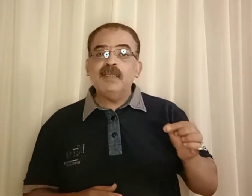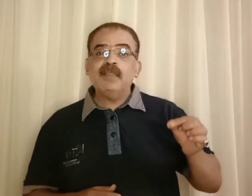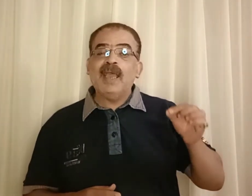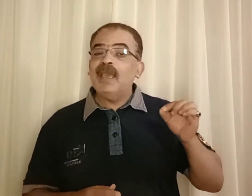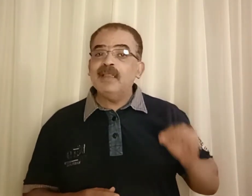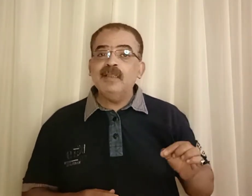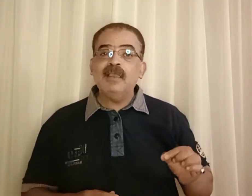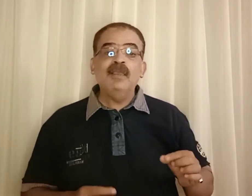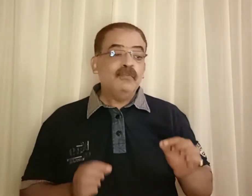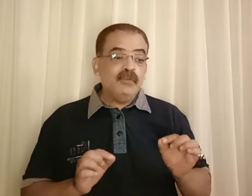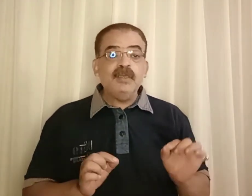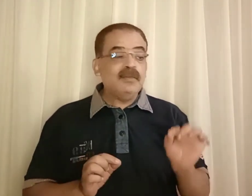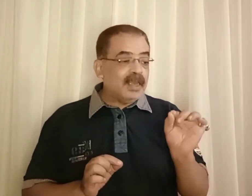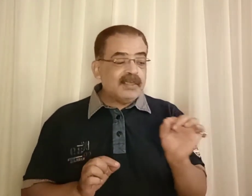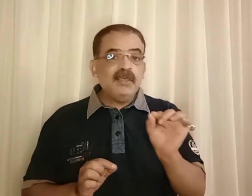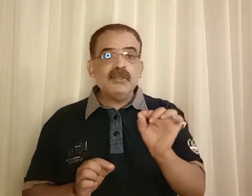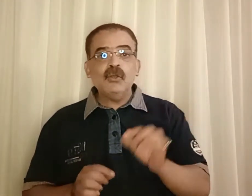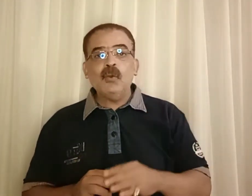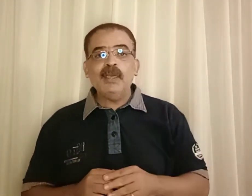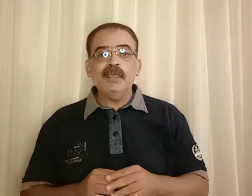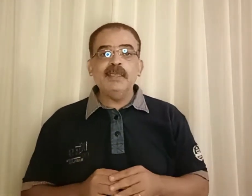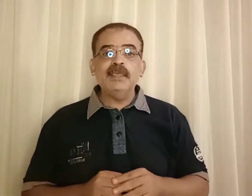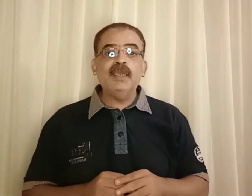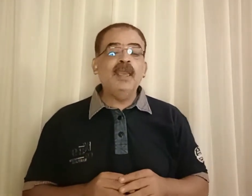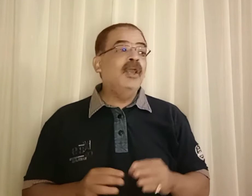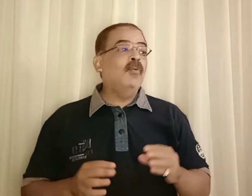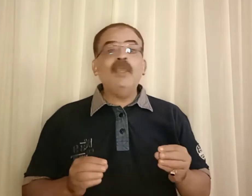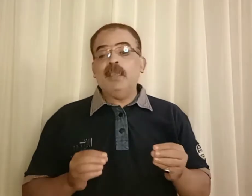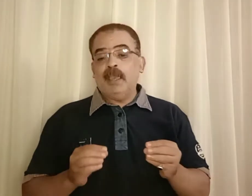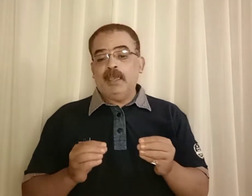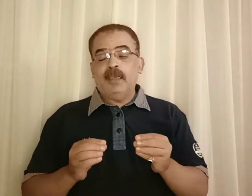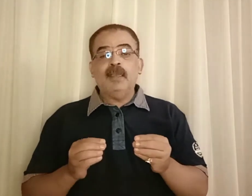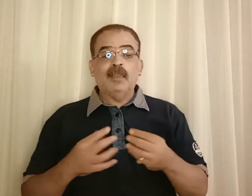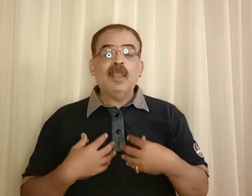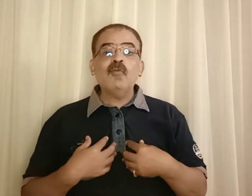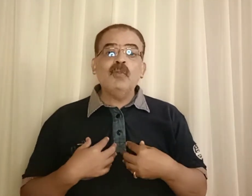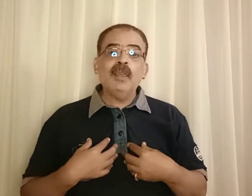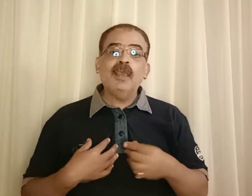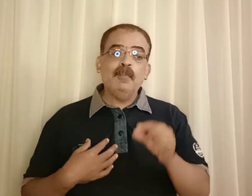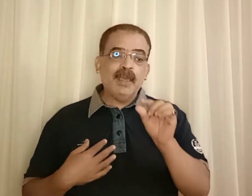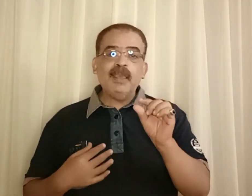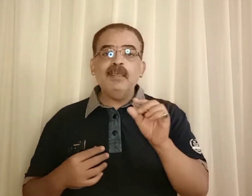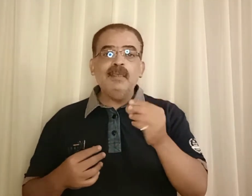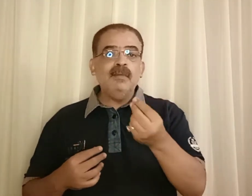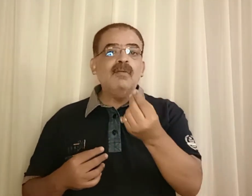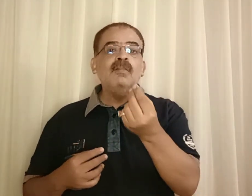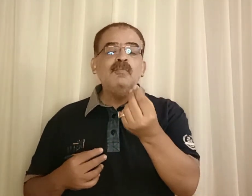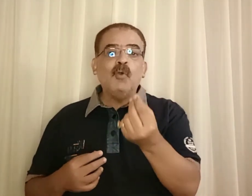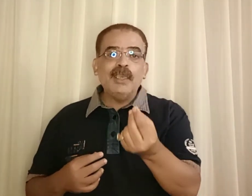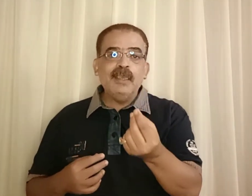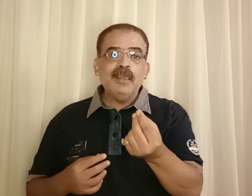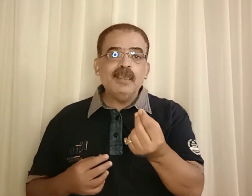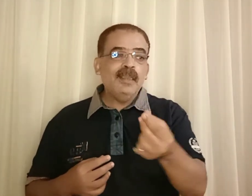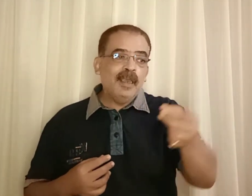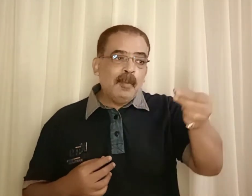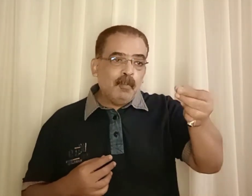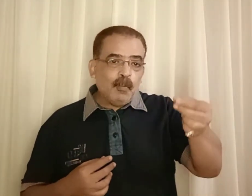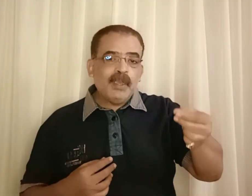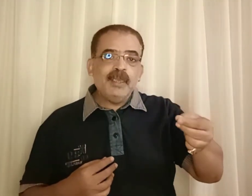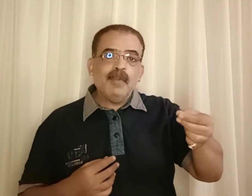حلقاتنا في تأسيس اللغة الانجليزية وهتلاحظوا ان انا بنقي نقاط معينة كده ممكن يبقى